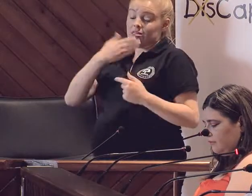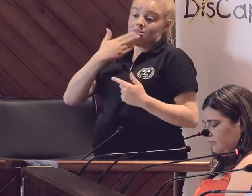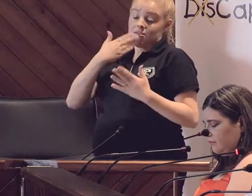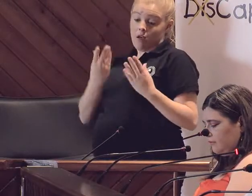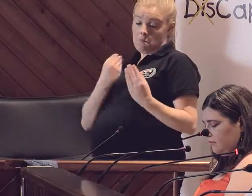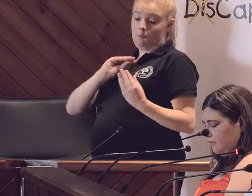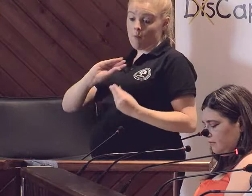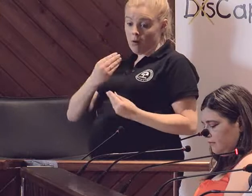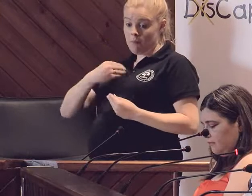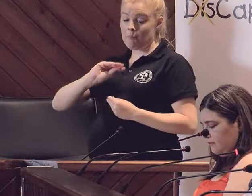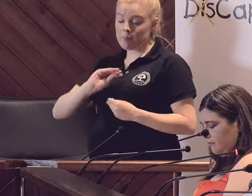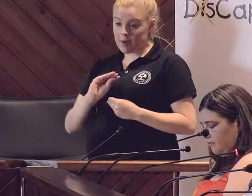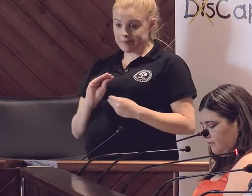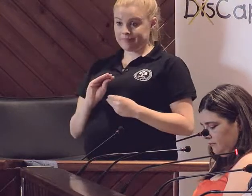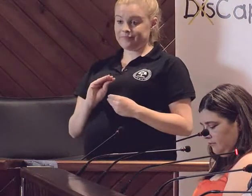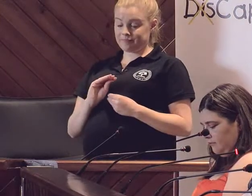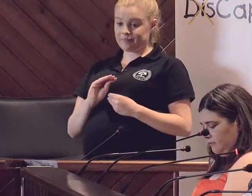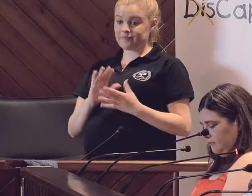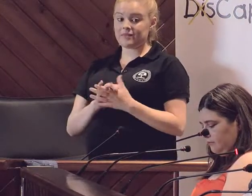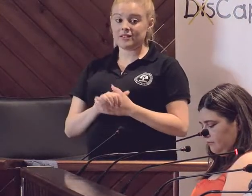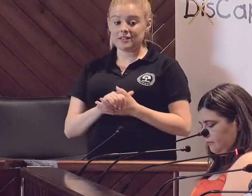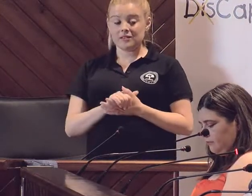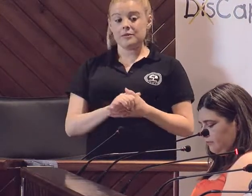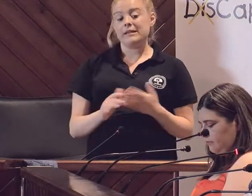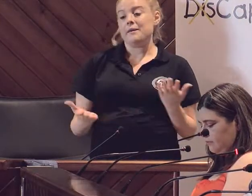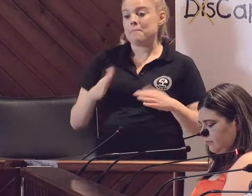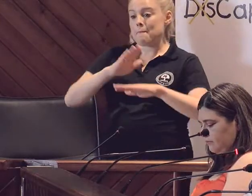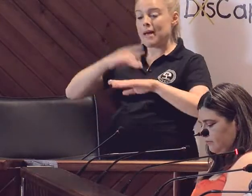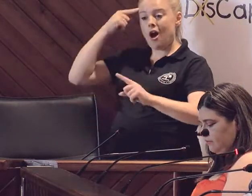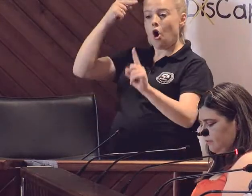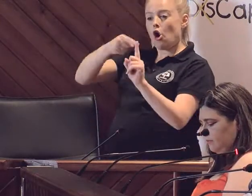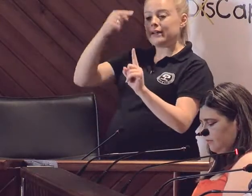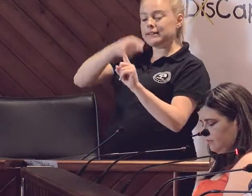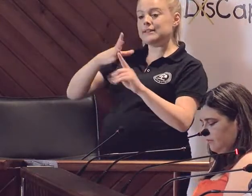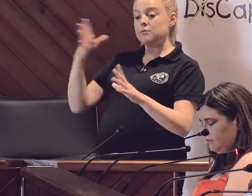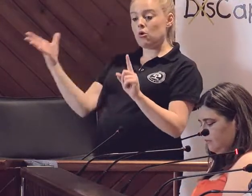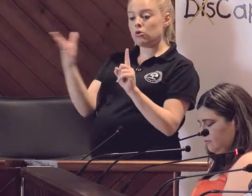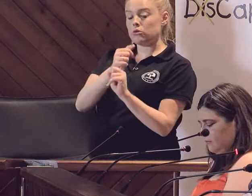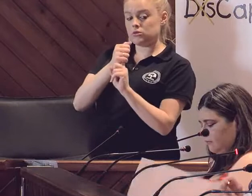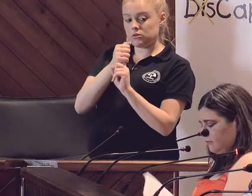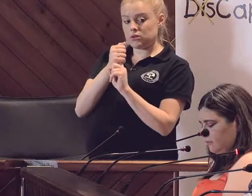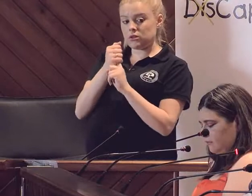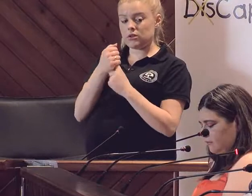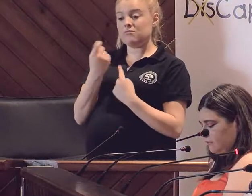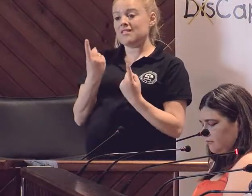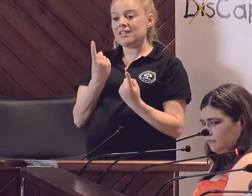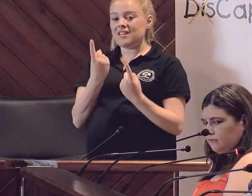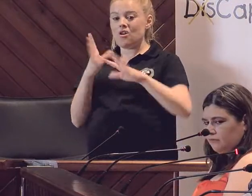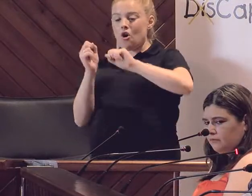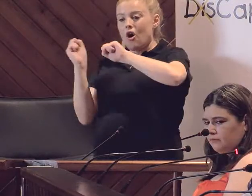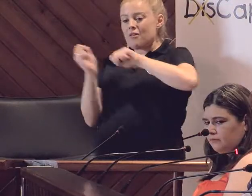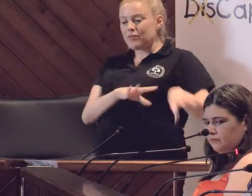Darles un mayor y mejor tratamiento para la consecución de objetivos que excluyan los abandonos,